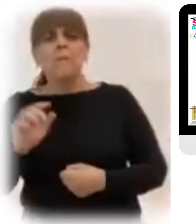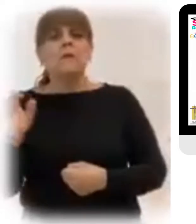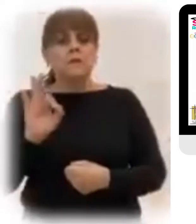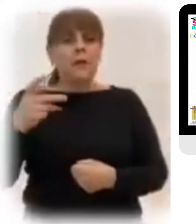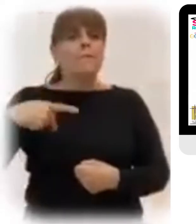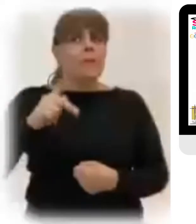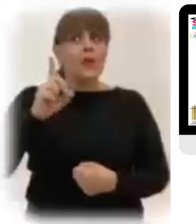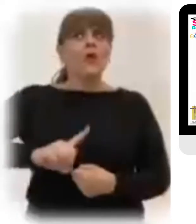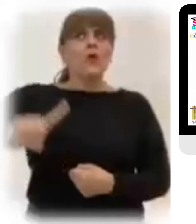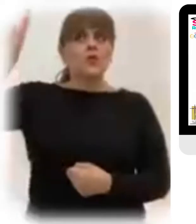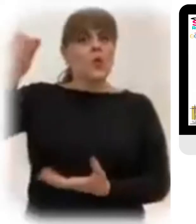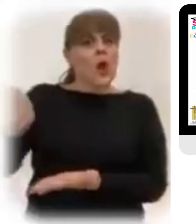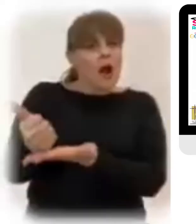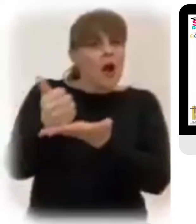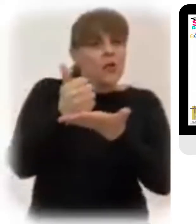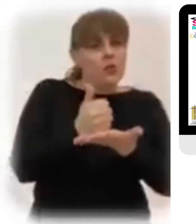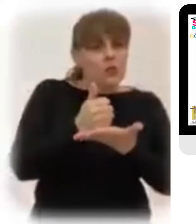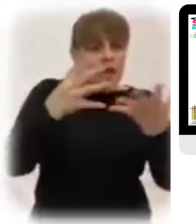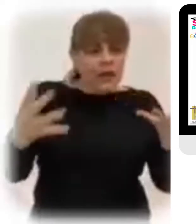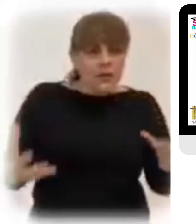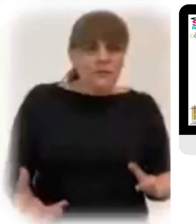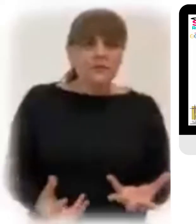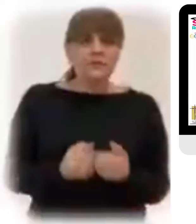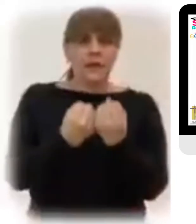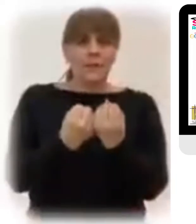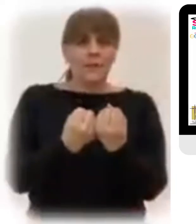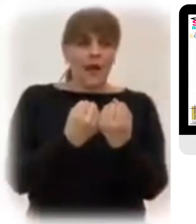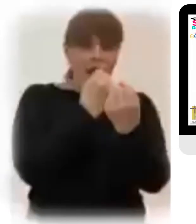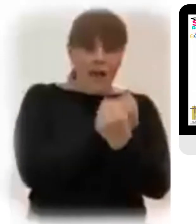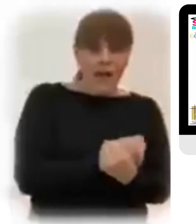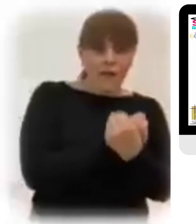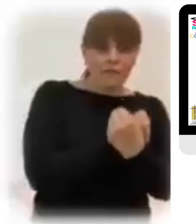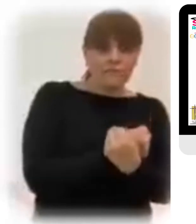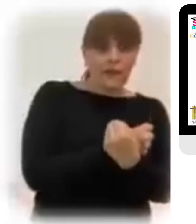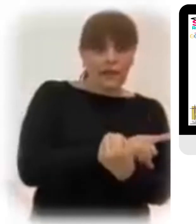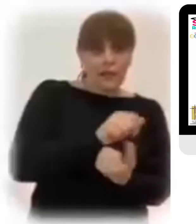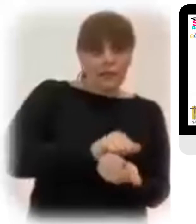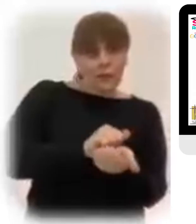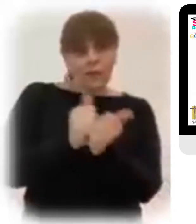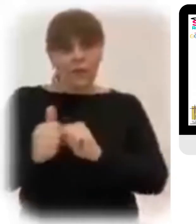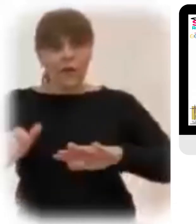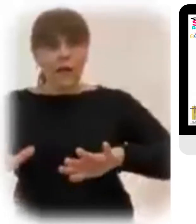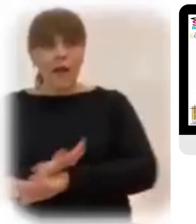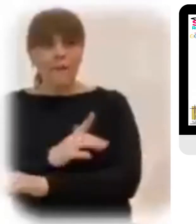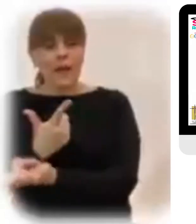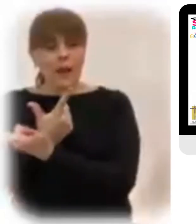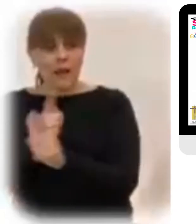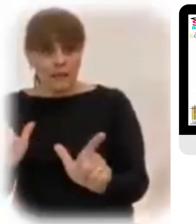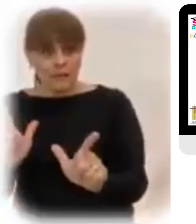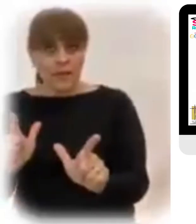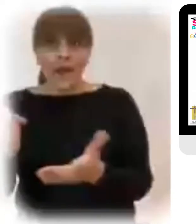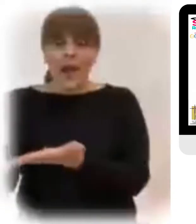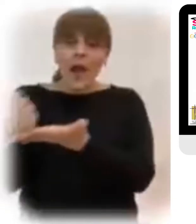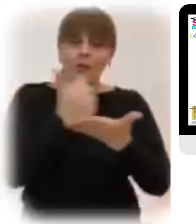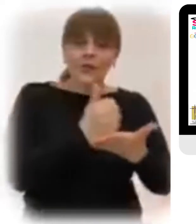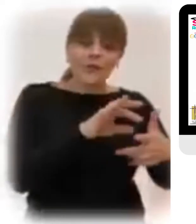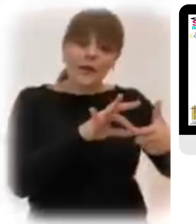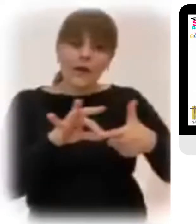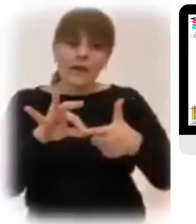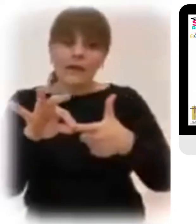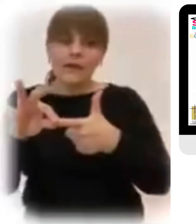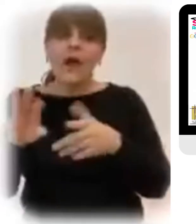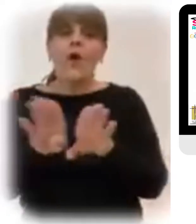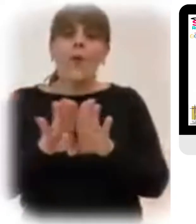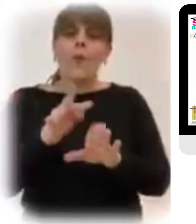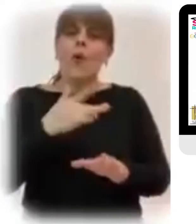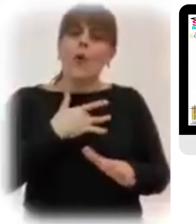Que lo ha liberado de la esclavitud Nos llevan de la mano a buscar el corazón nuevo